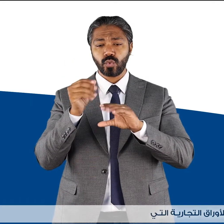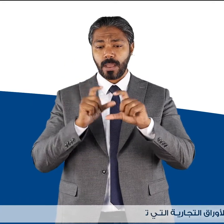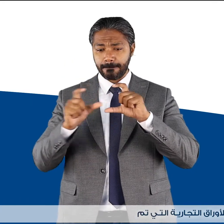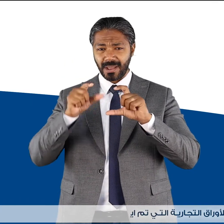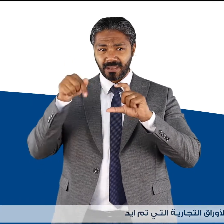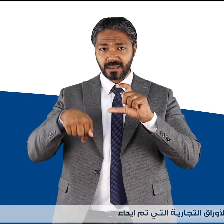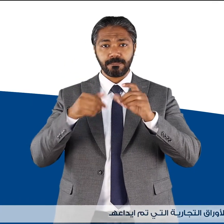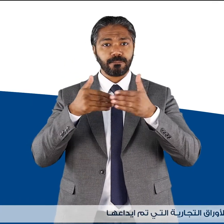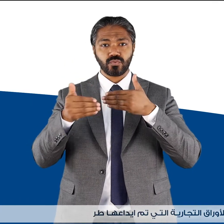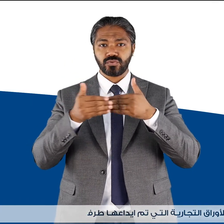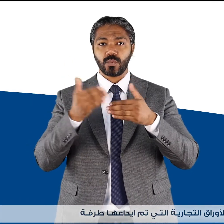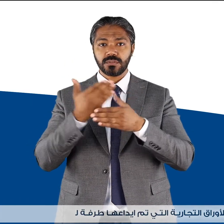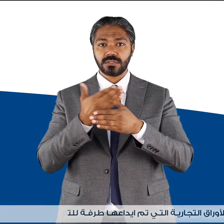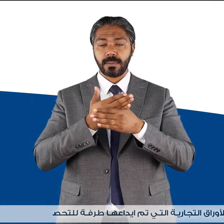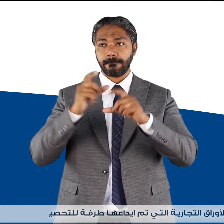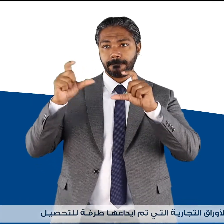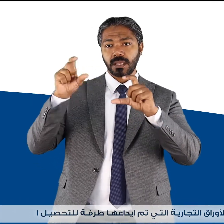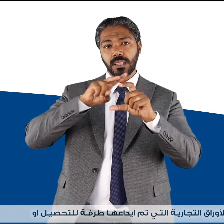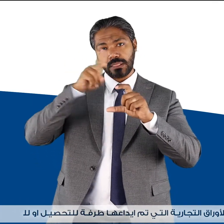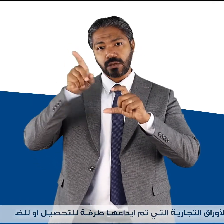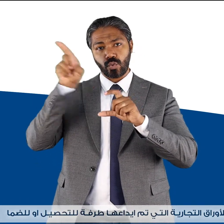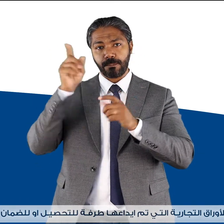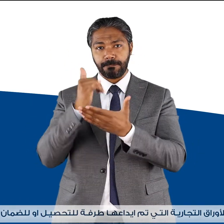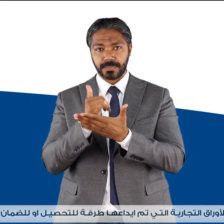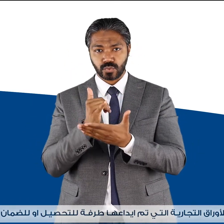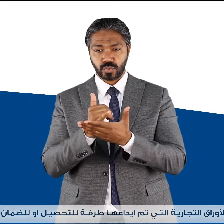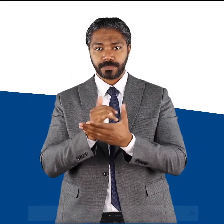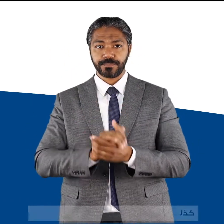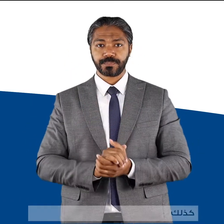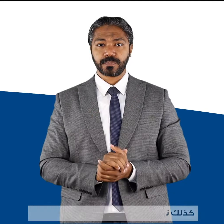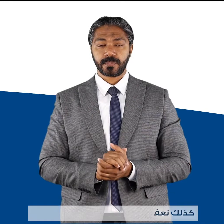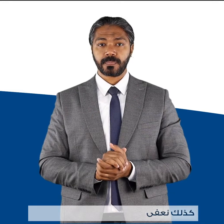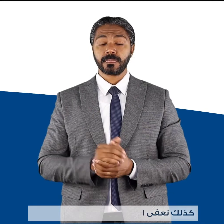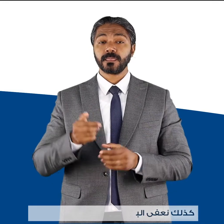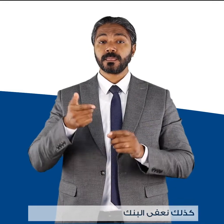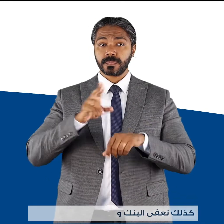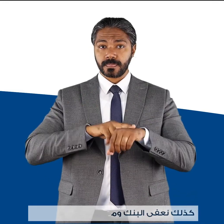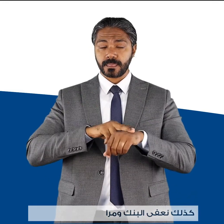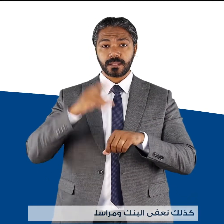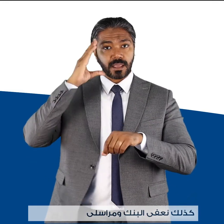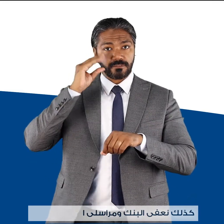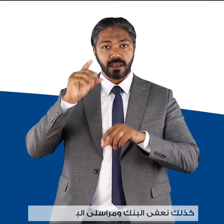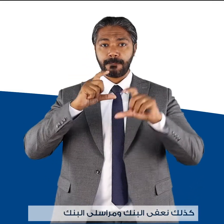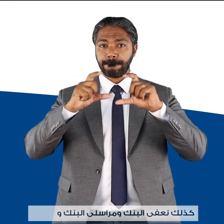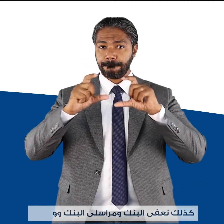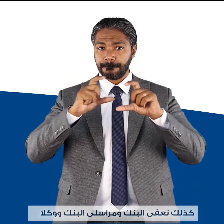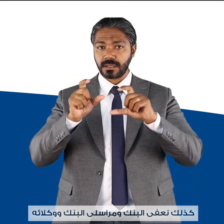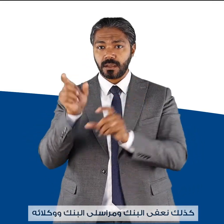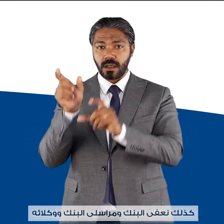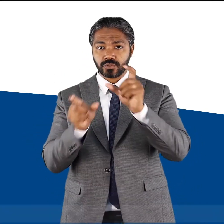التي تم إيداعها طرف للتحصيل أو للضمان كذلك نعف البنك ومراسل البنك ووكلائه من